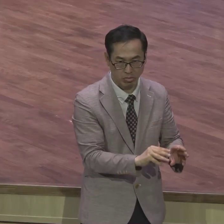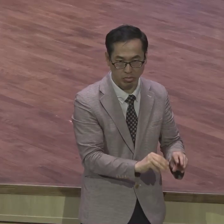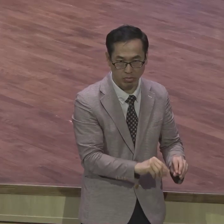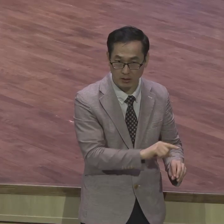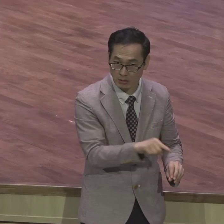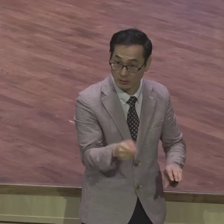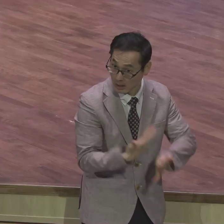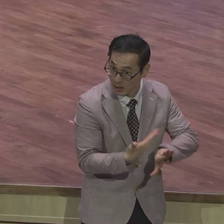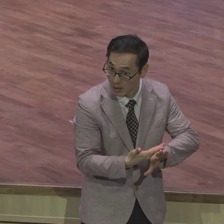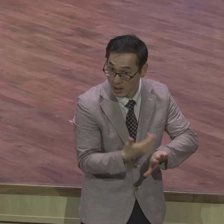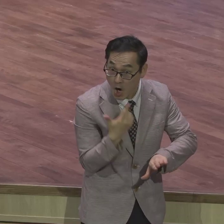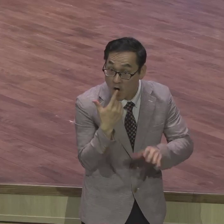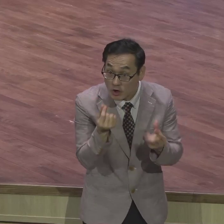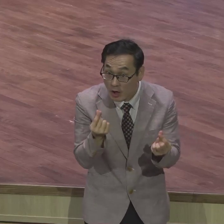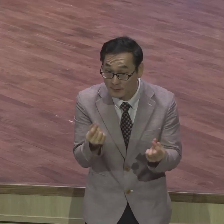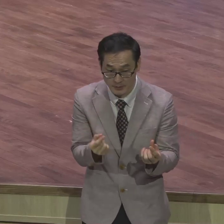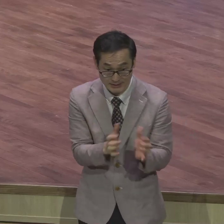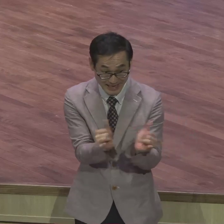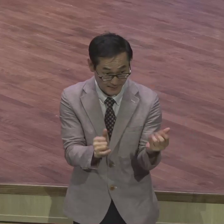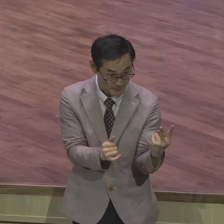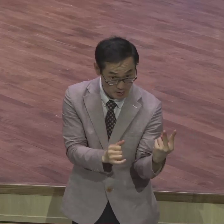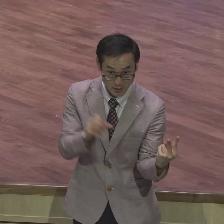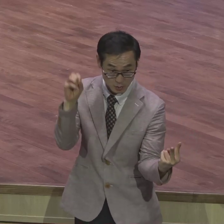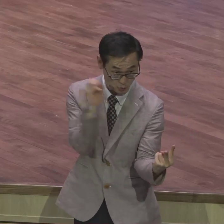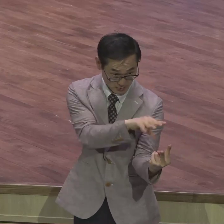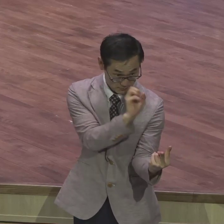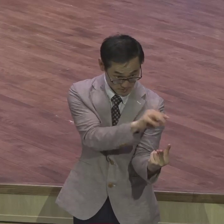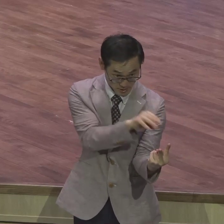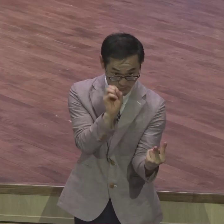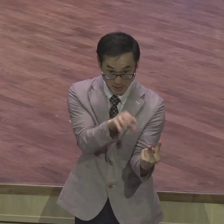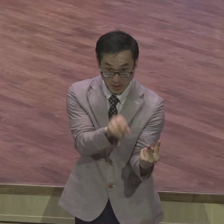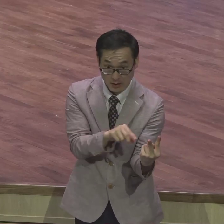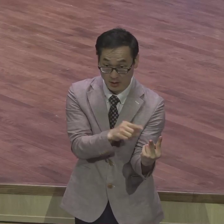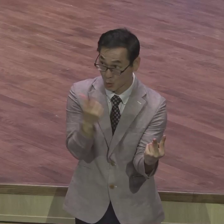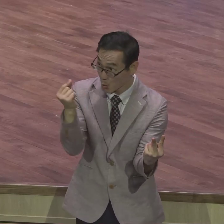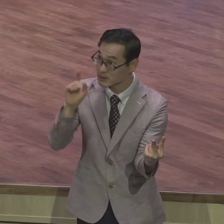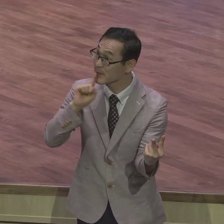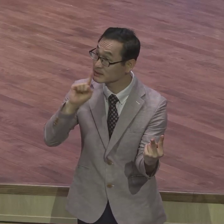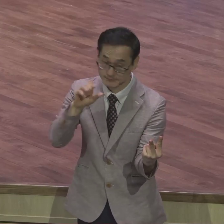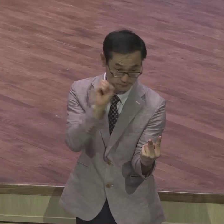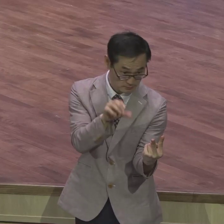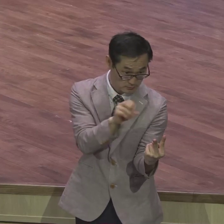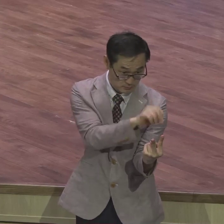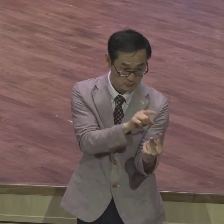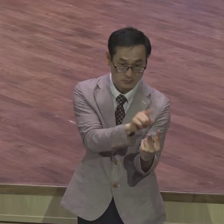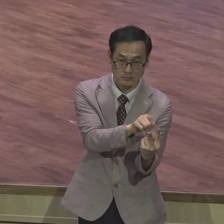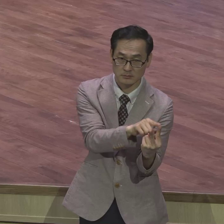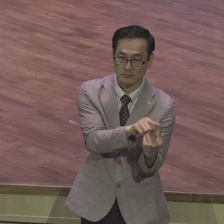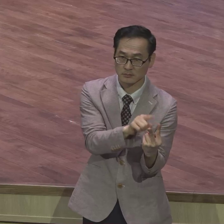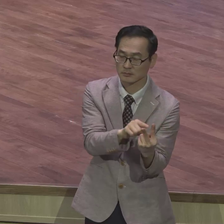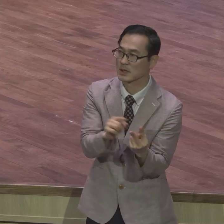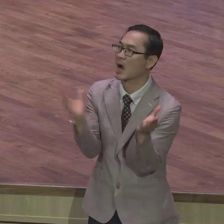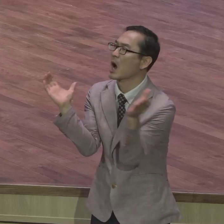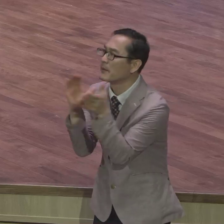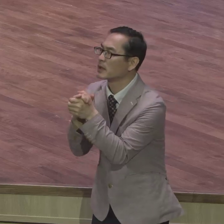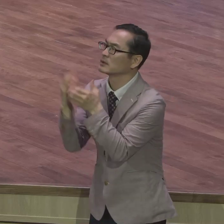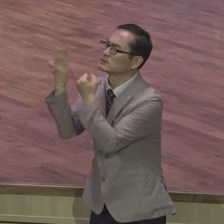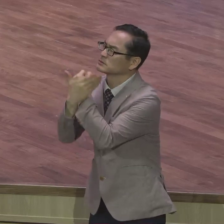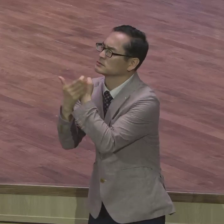은혜를 받고 다른 한쪽에서는 오히려 완악해져요 오히려 반발이 생겨요